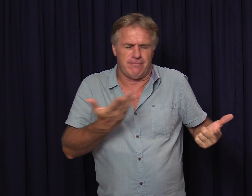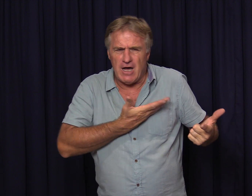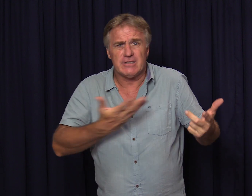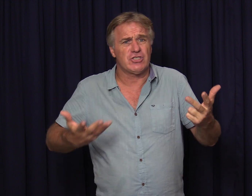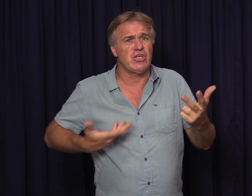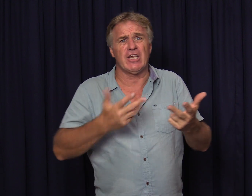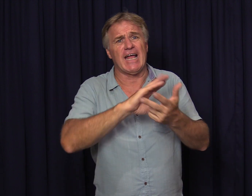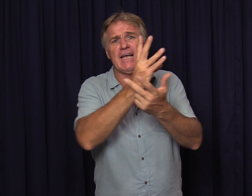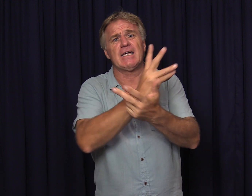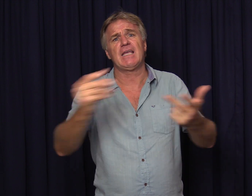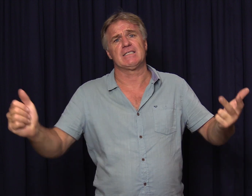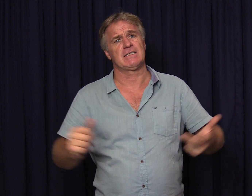vader sien en heilige gees